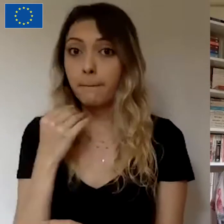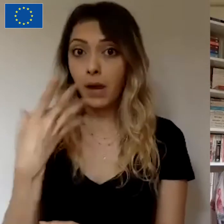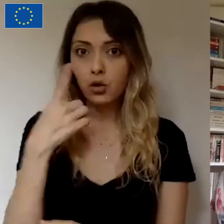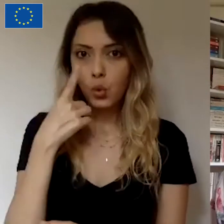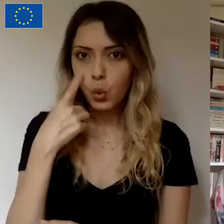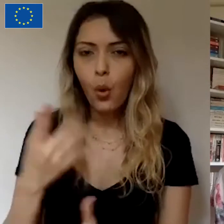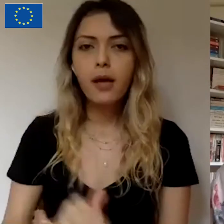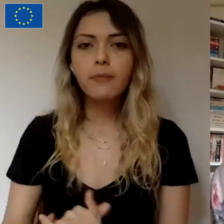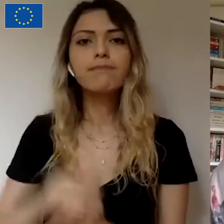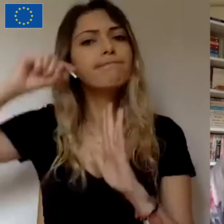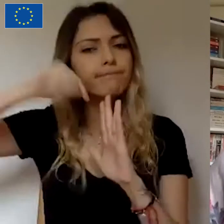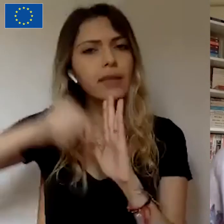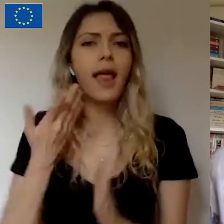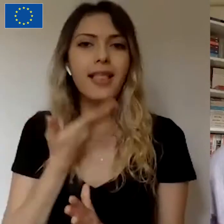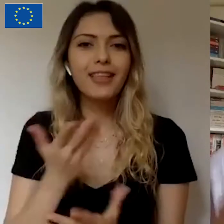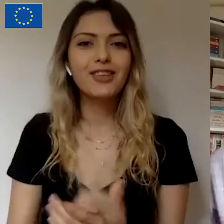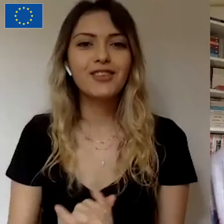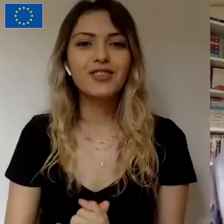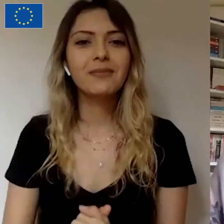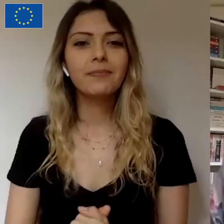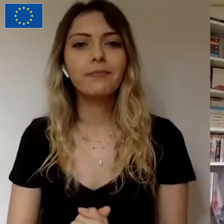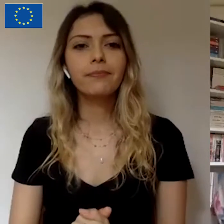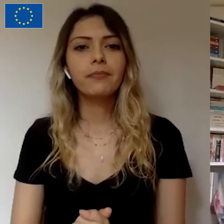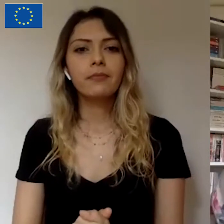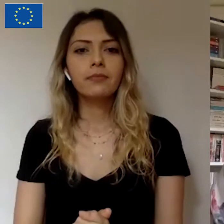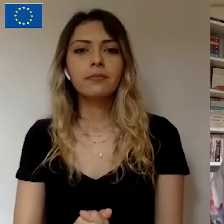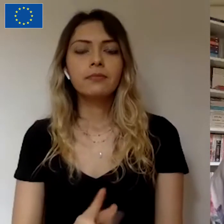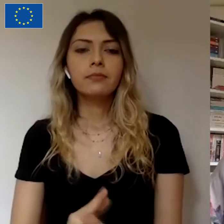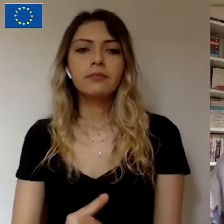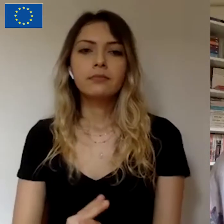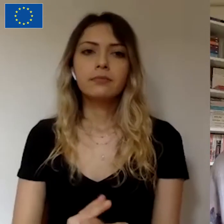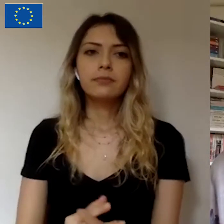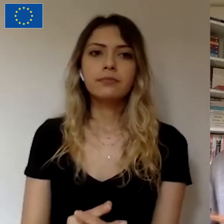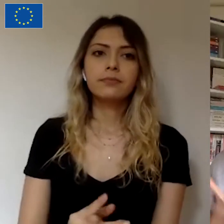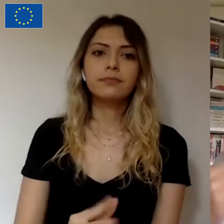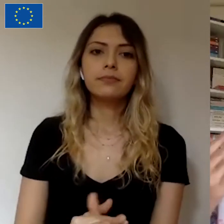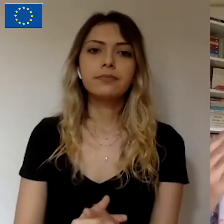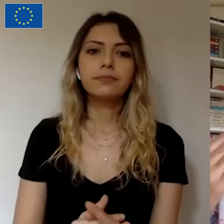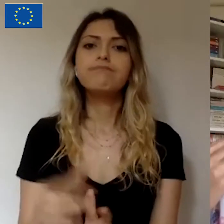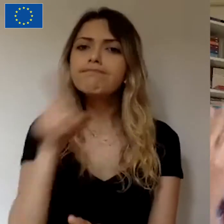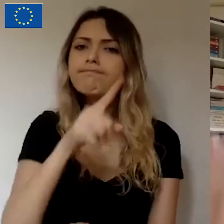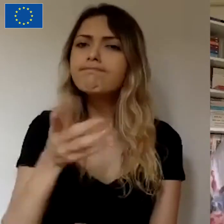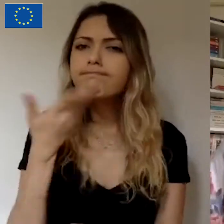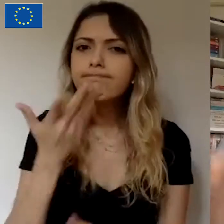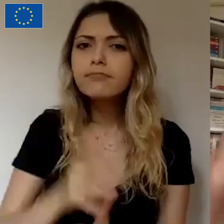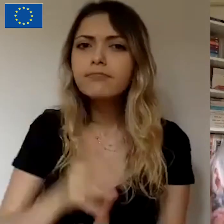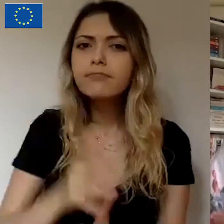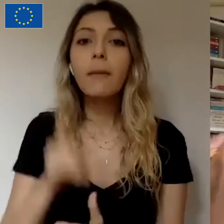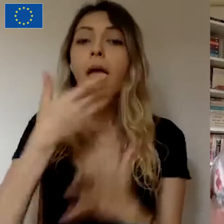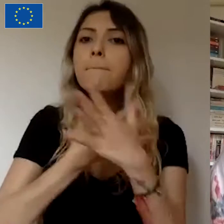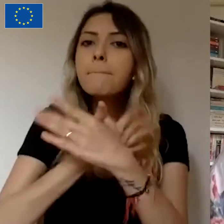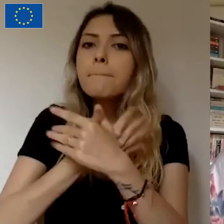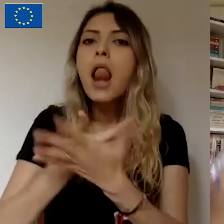Detaylarına zaten değineceğiz sanırım. Biraz daha şey yapacağız. Şimdi siz de bahsettiğiniz bir melek yatırım,